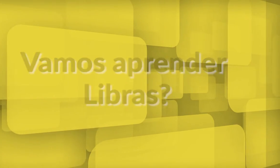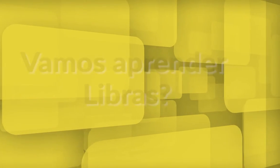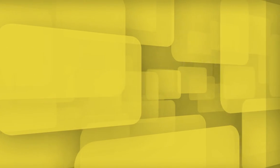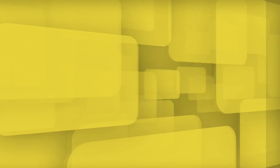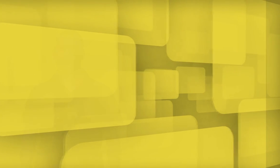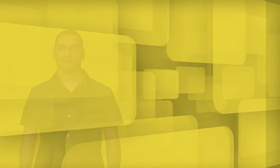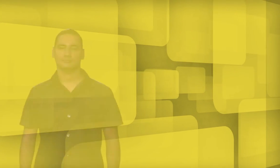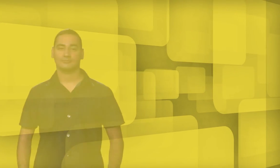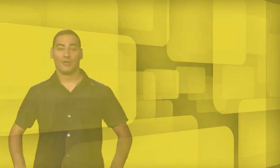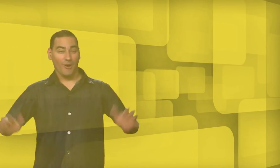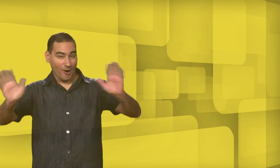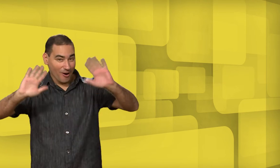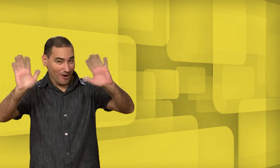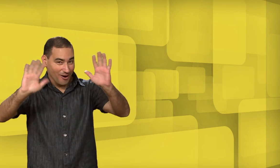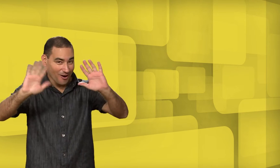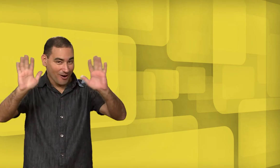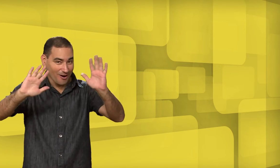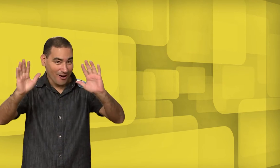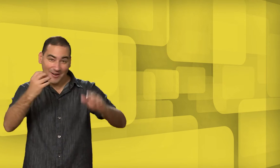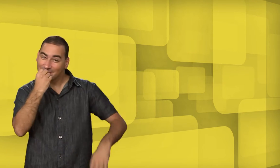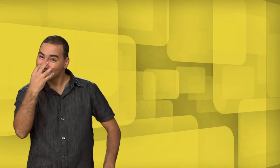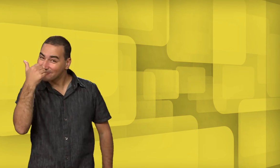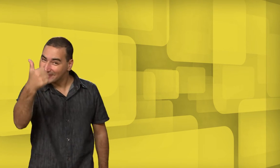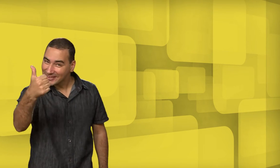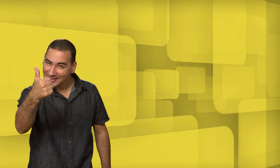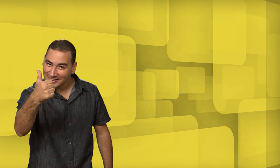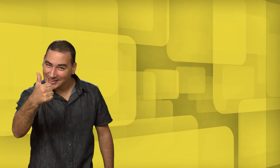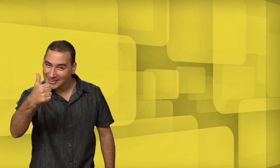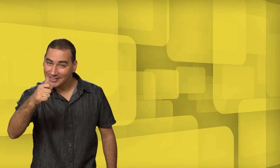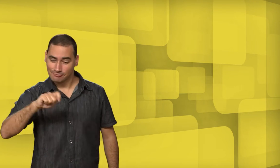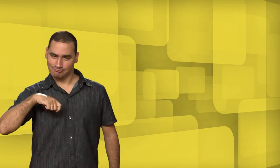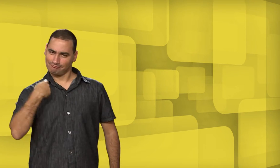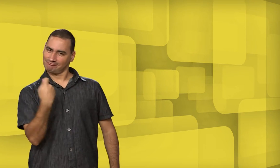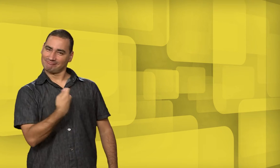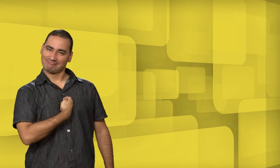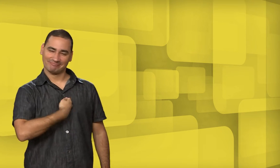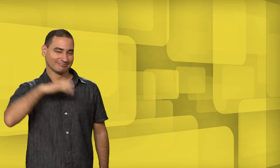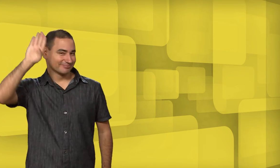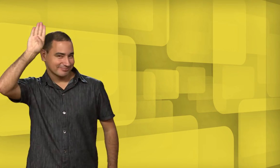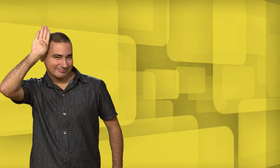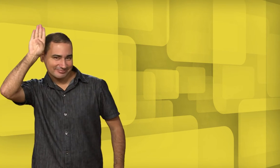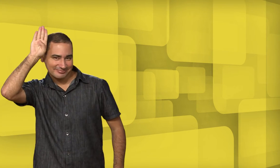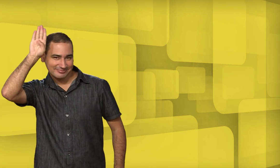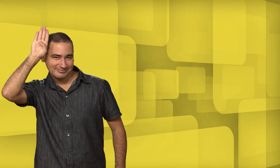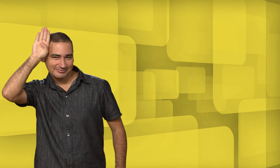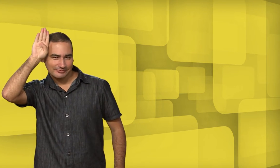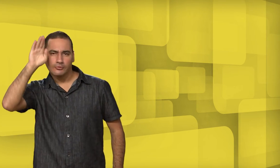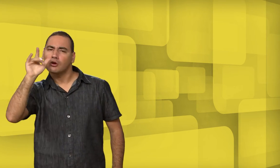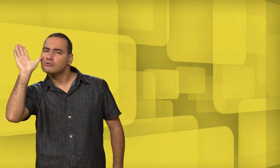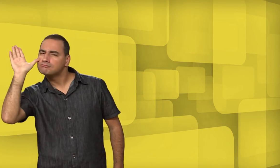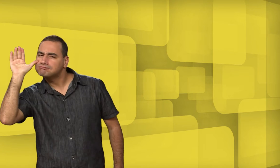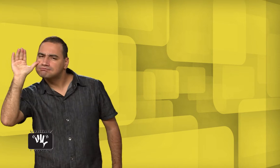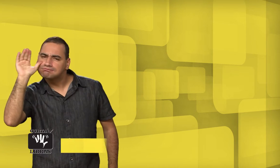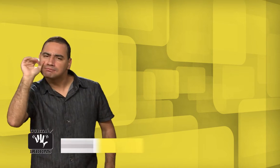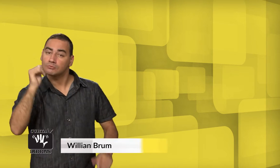Olá! Tudo bem? Meu sinal é esse. Assistiu ao Curta Libras?